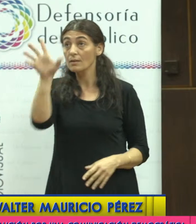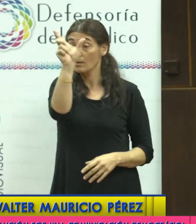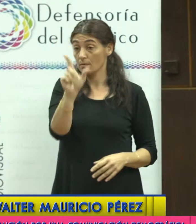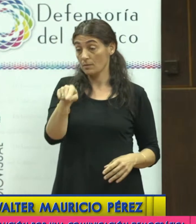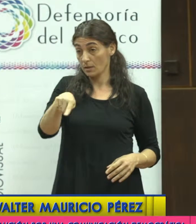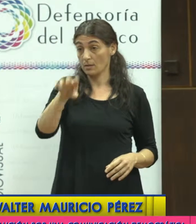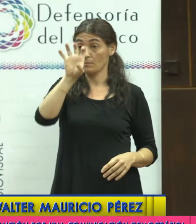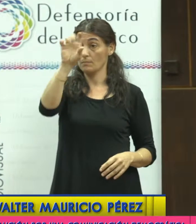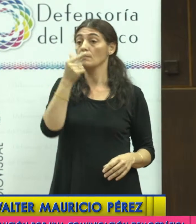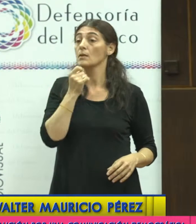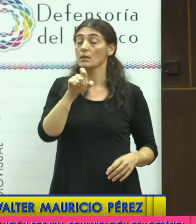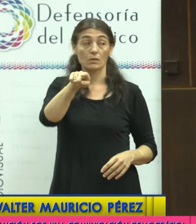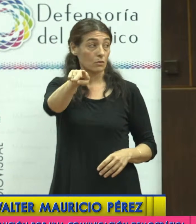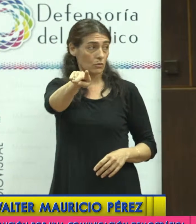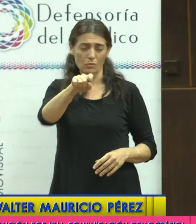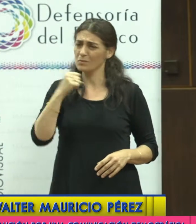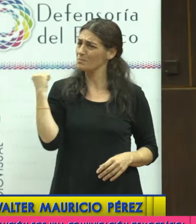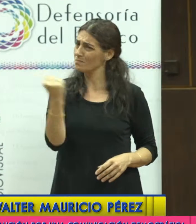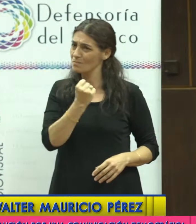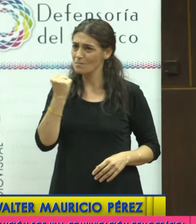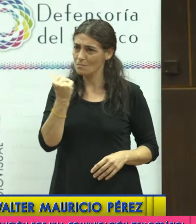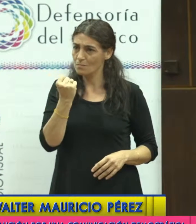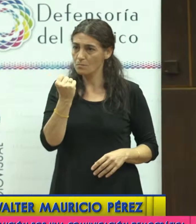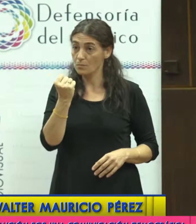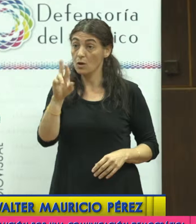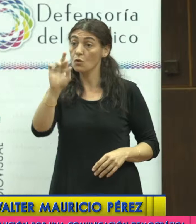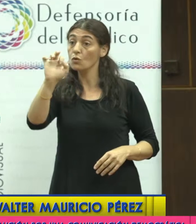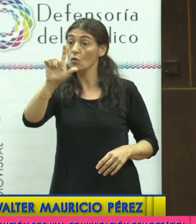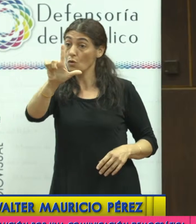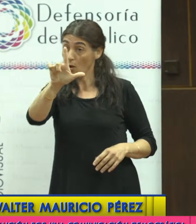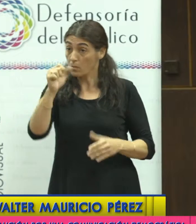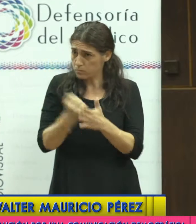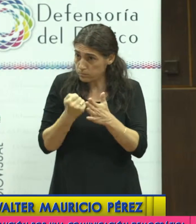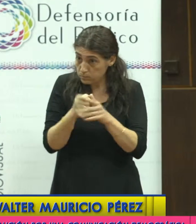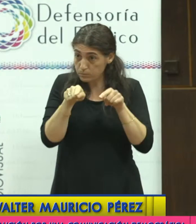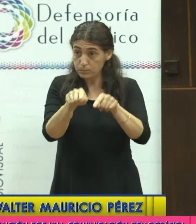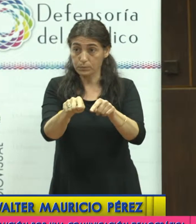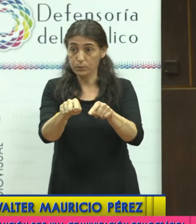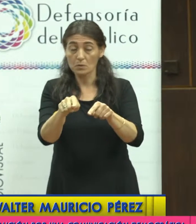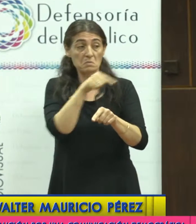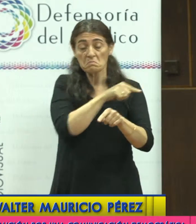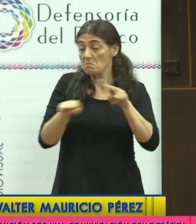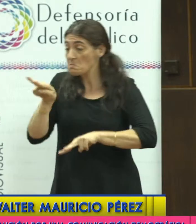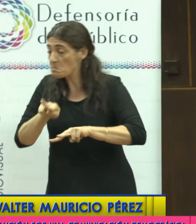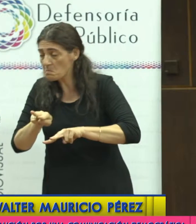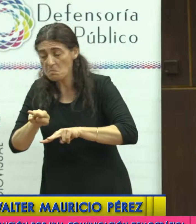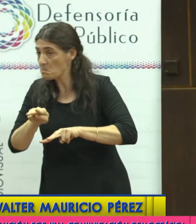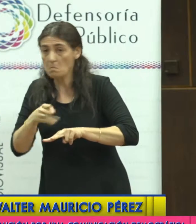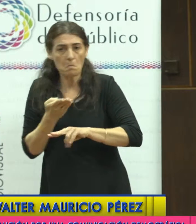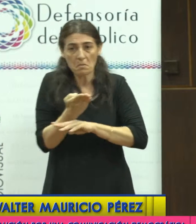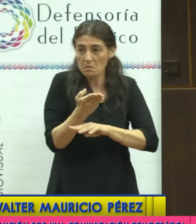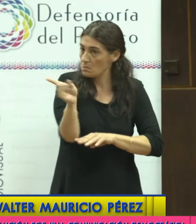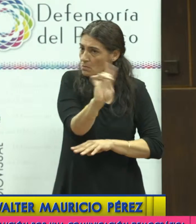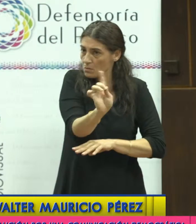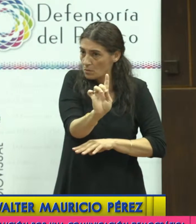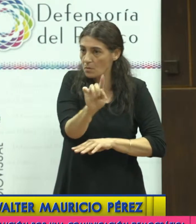importante, nos tocó ocupar un rol muy importante no pedido ni buscado, pero en